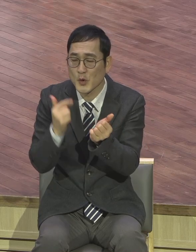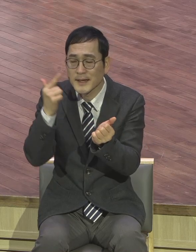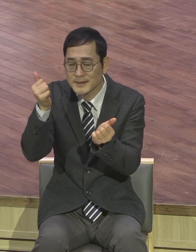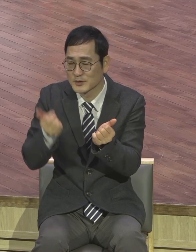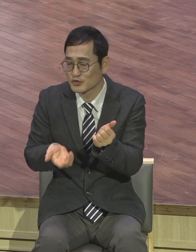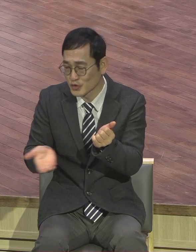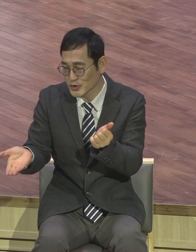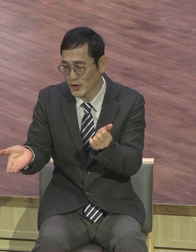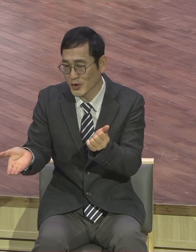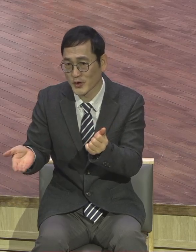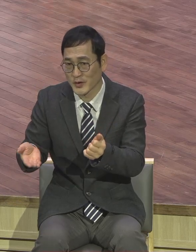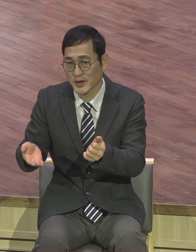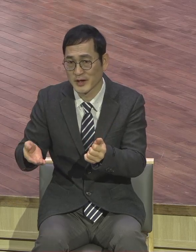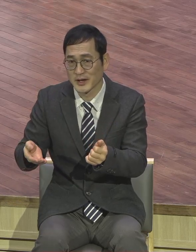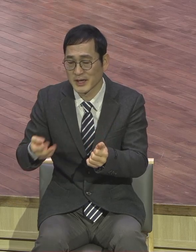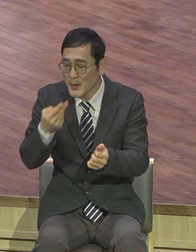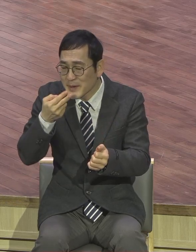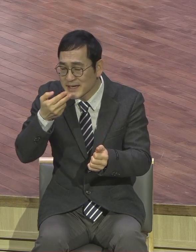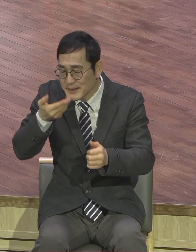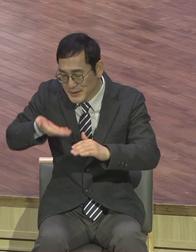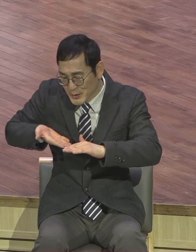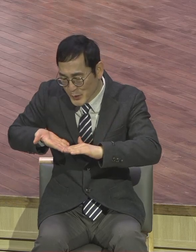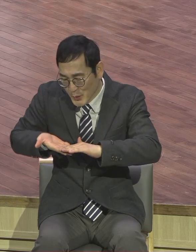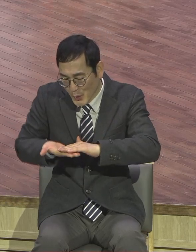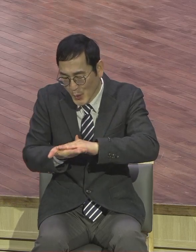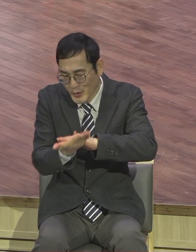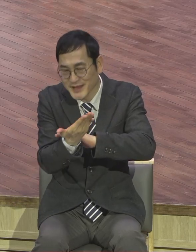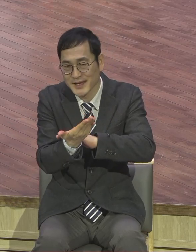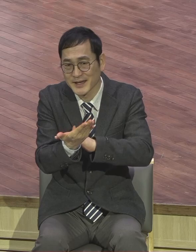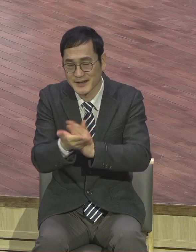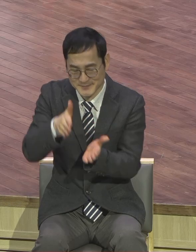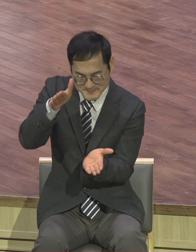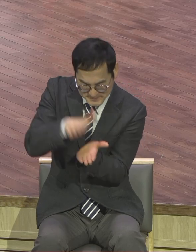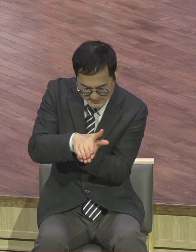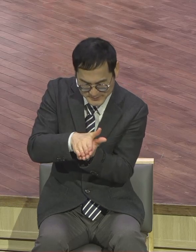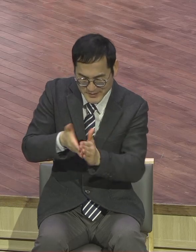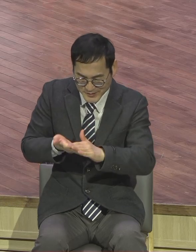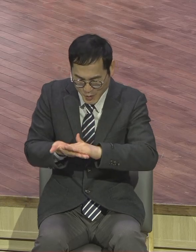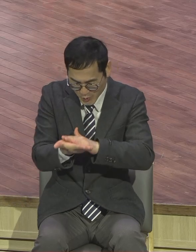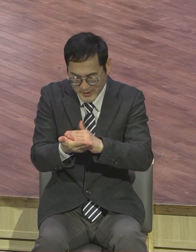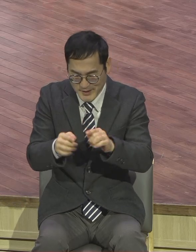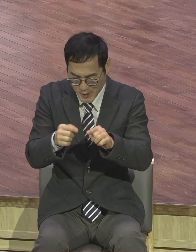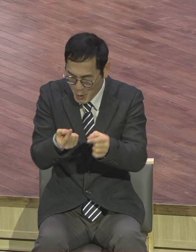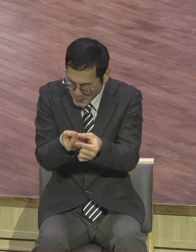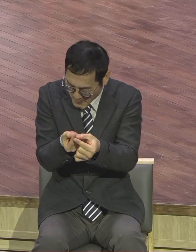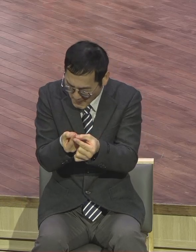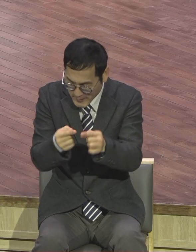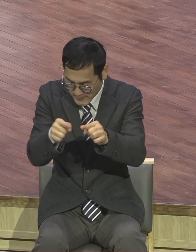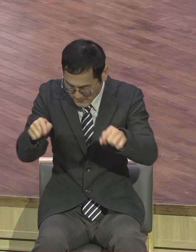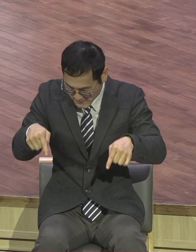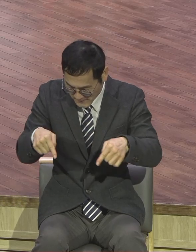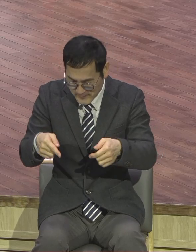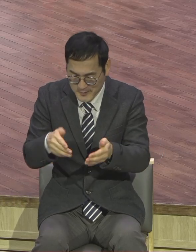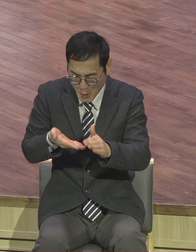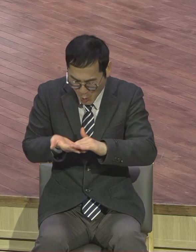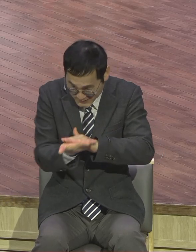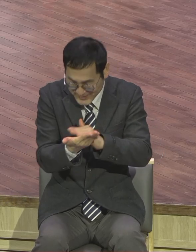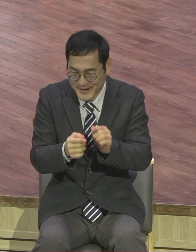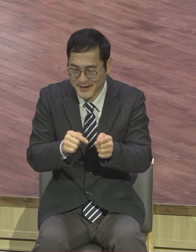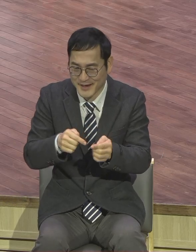코팅해 가지고 교인들 다 하나 나눠줘라. 성경에 딱 붙여 가지고 이런 게다시만 믿음만 있으면 산을 옮긴다고 그랬는데